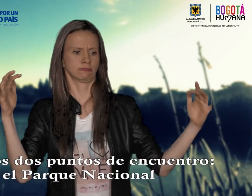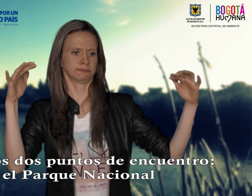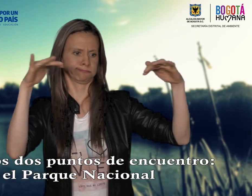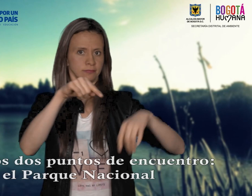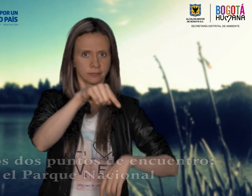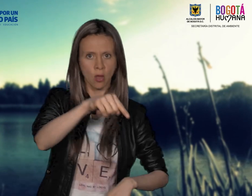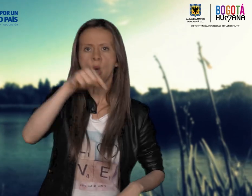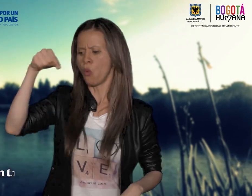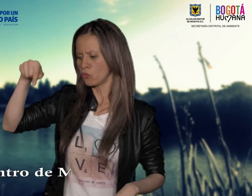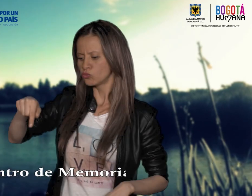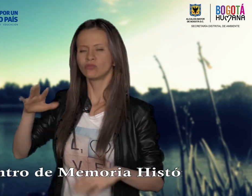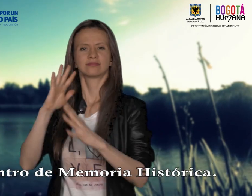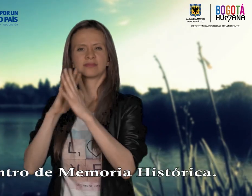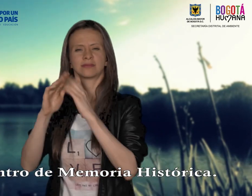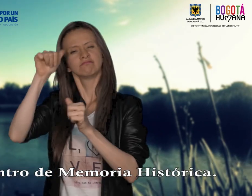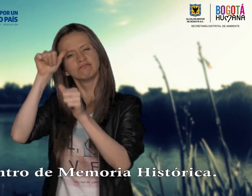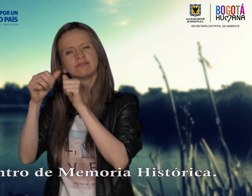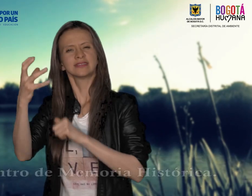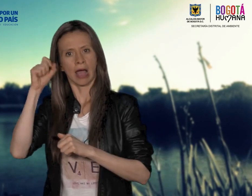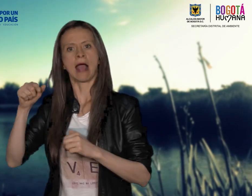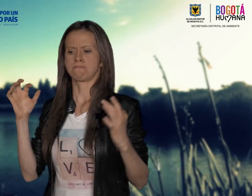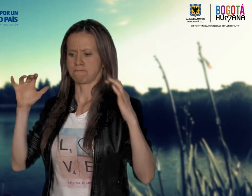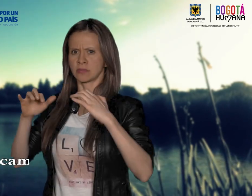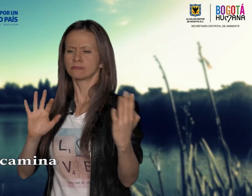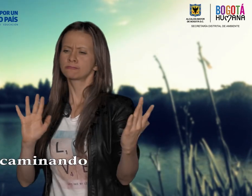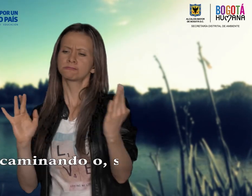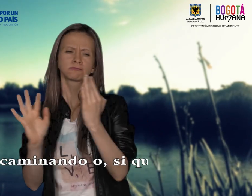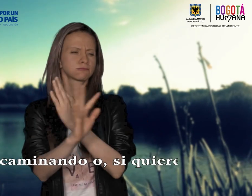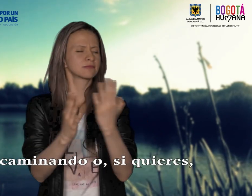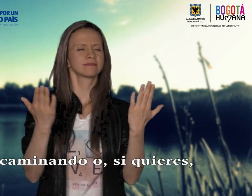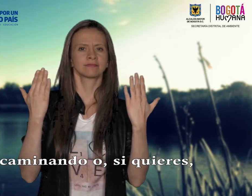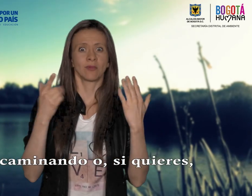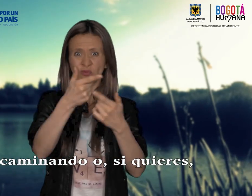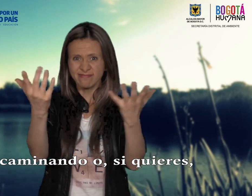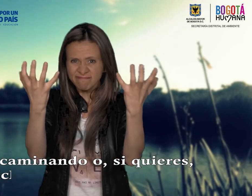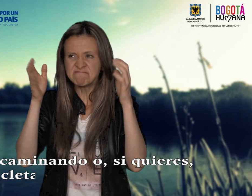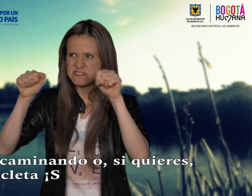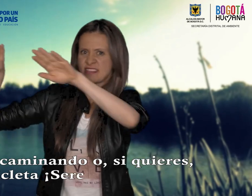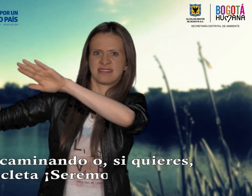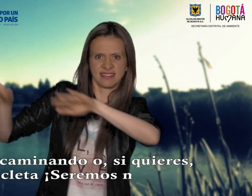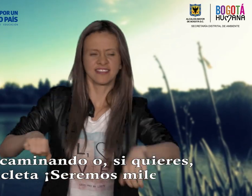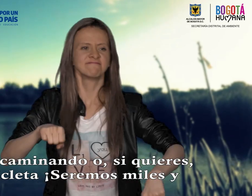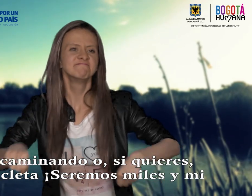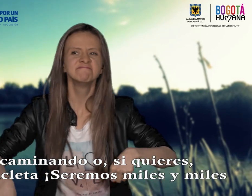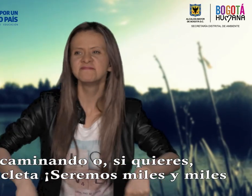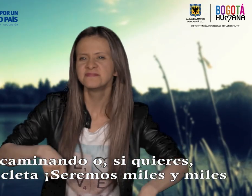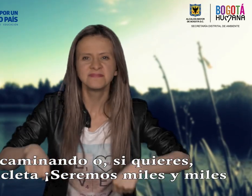Nacional y el Centro de Memoria Histórica. Ven caminando o si quieres en tu bicicleta. Seremos miles y